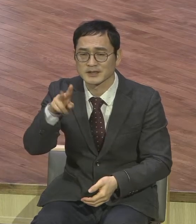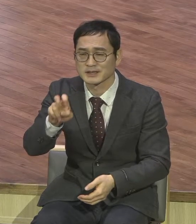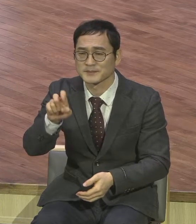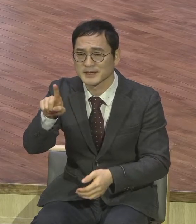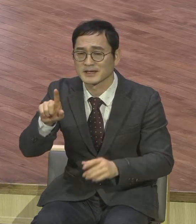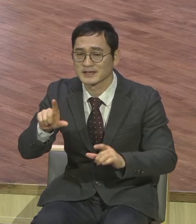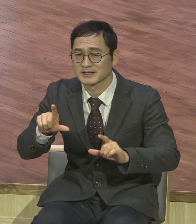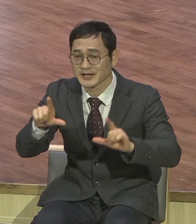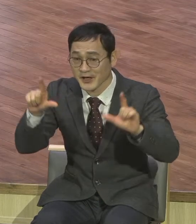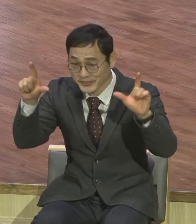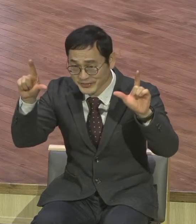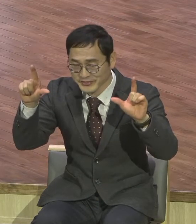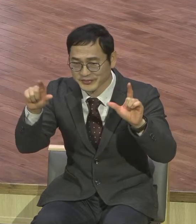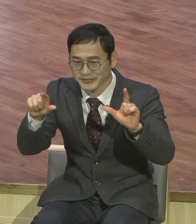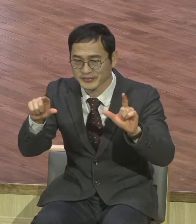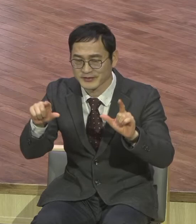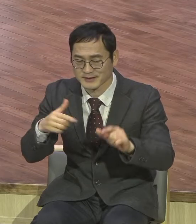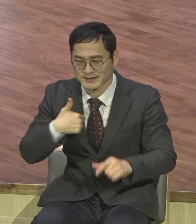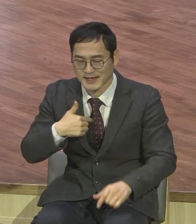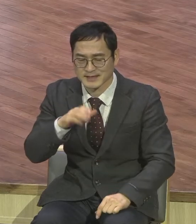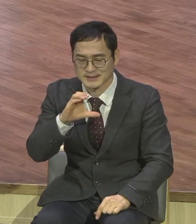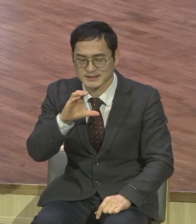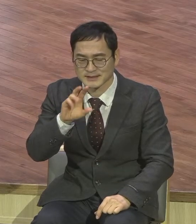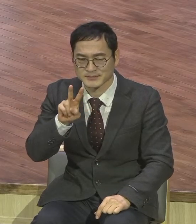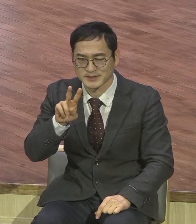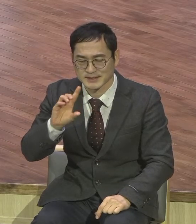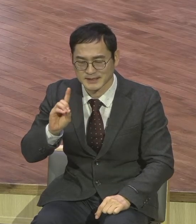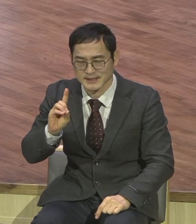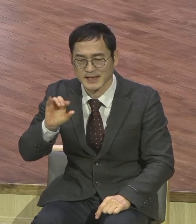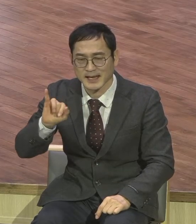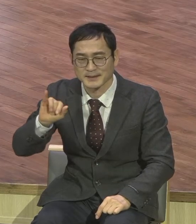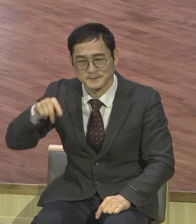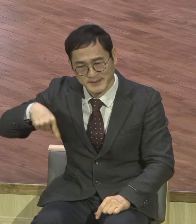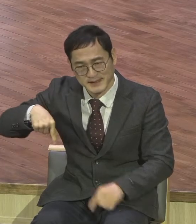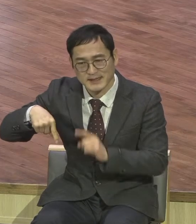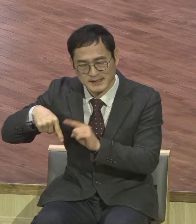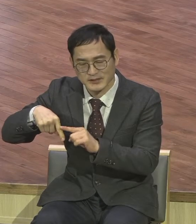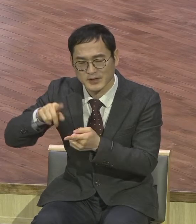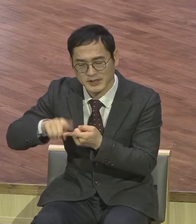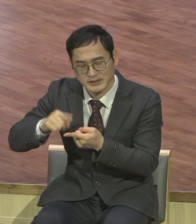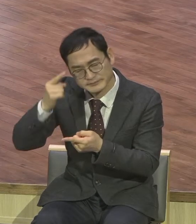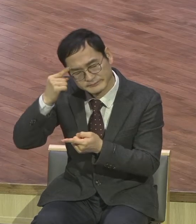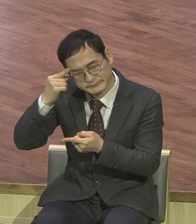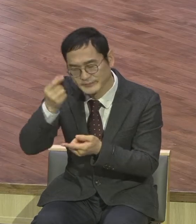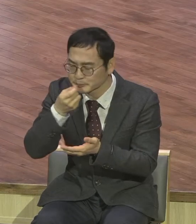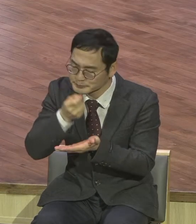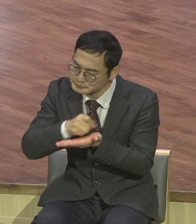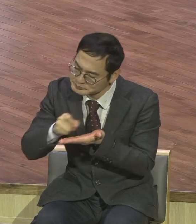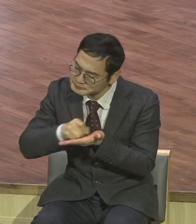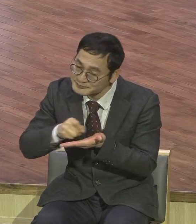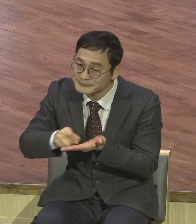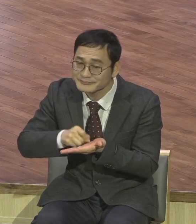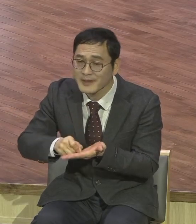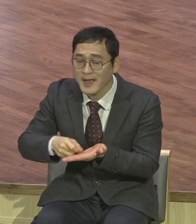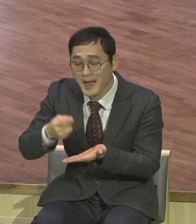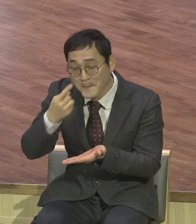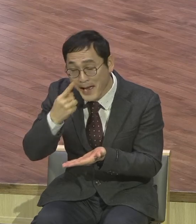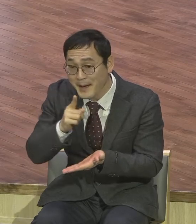작성해라 그러는데 이것을 여러분들이 어렵게 생각하지 마시고 영적인 그런 결단하는